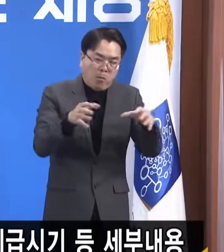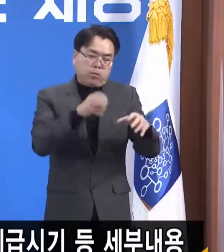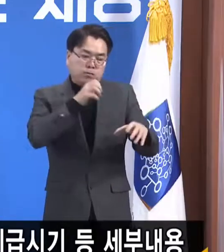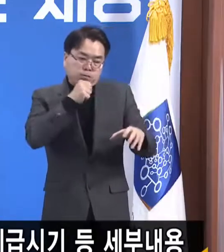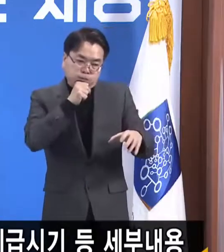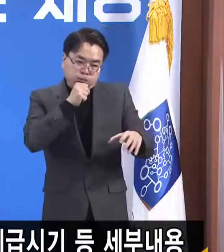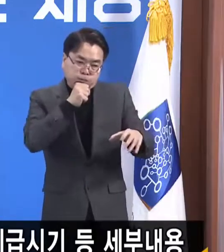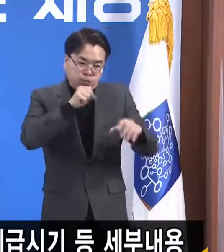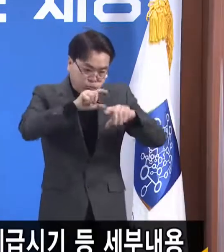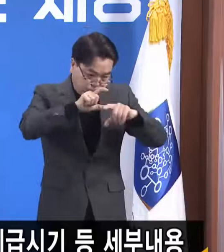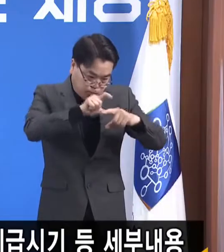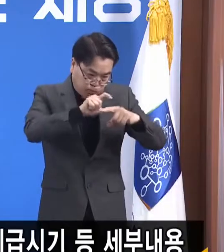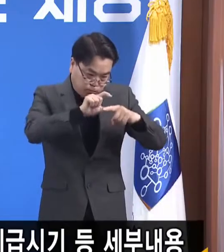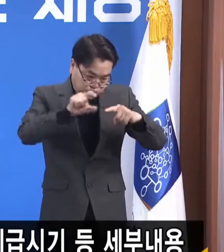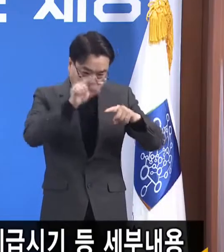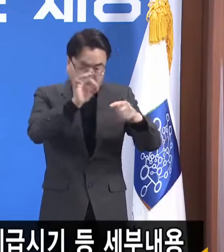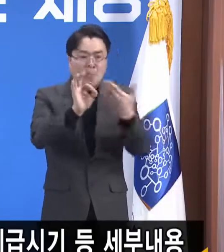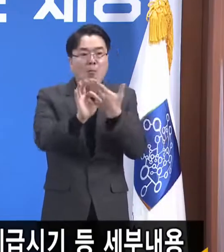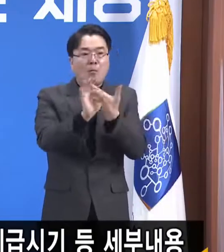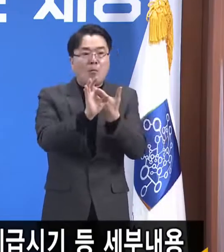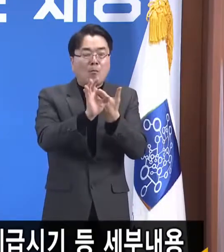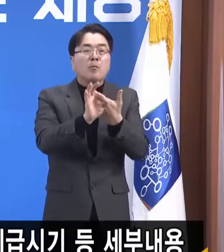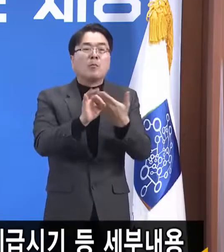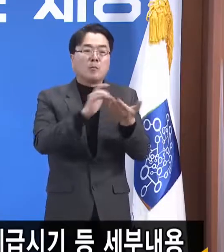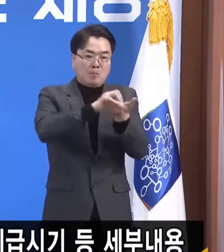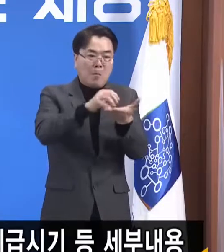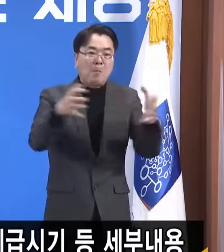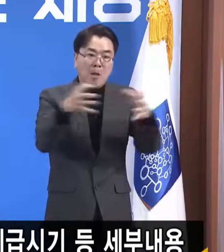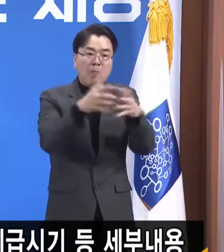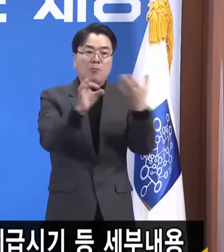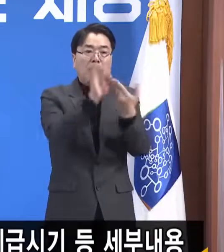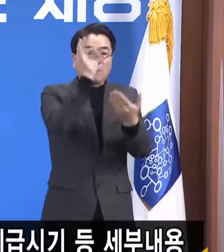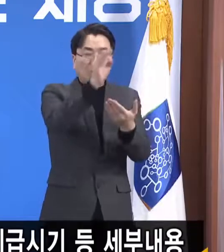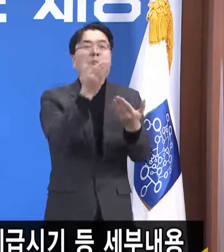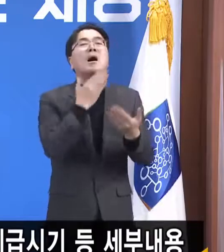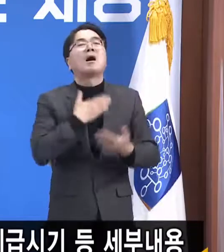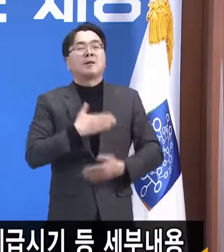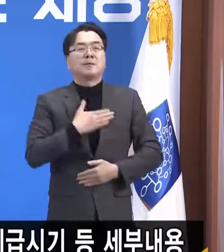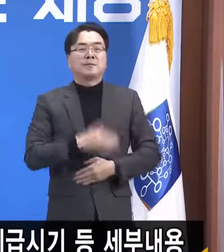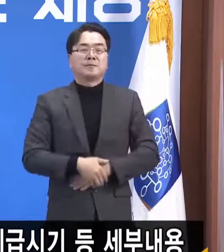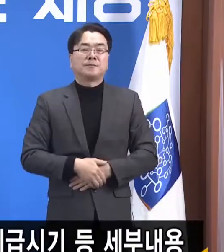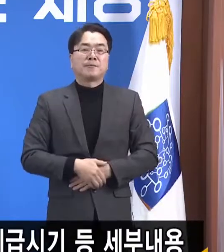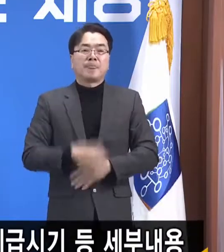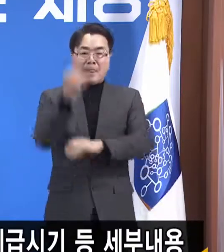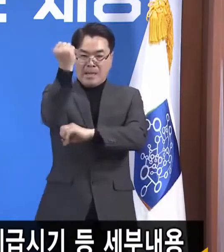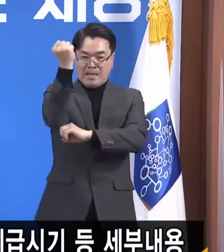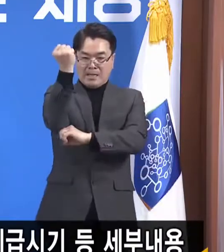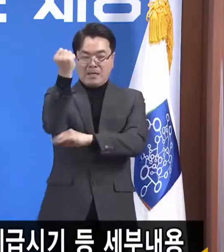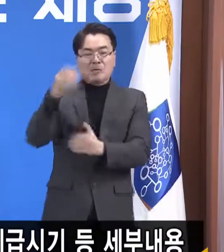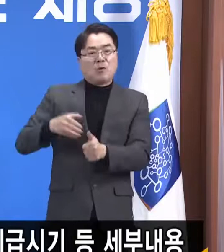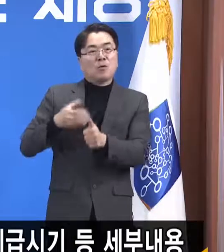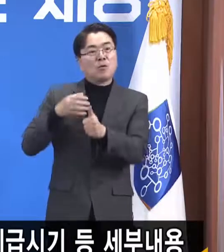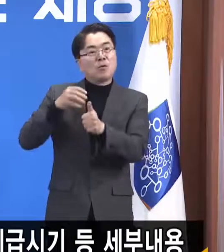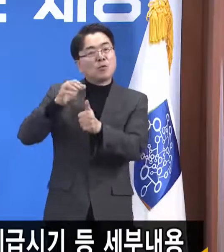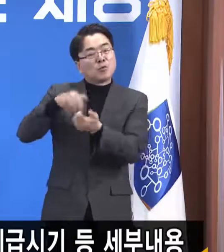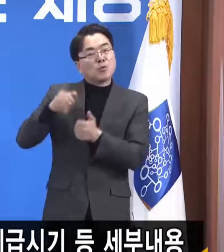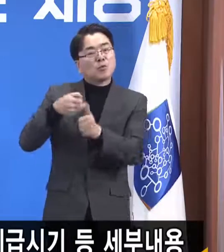확인된 것입니다. 지역화폐와 기본소득 방식이 모두에게 공평하게